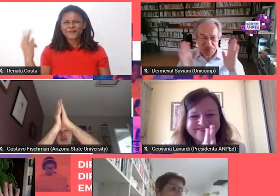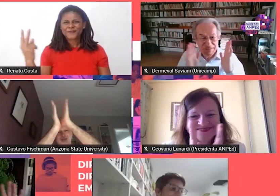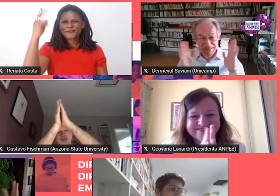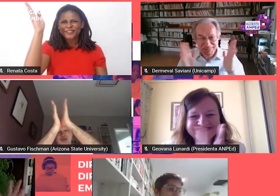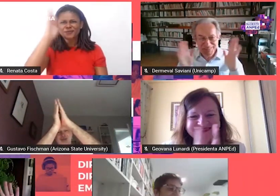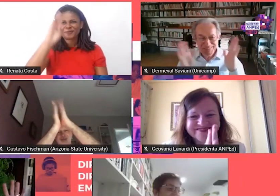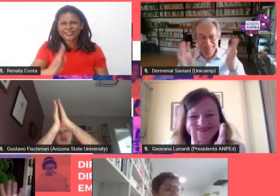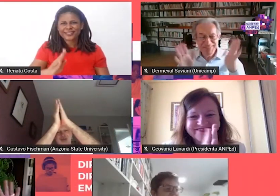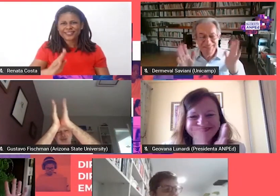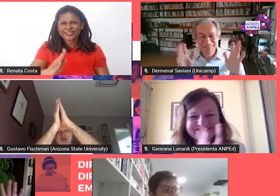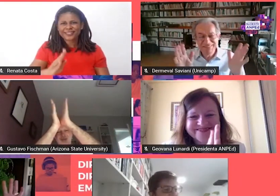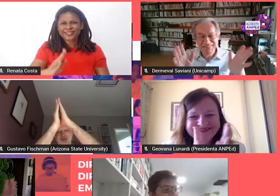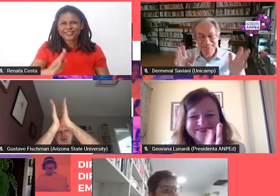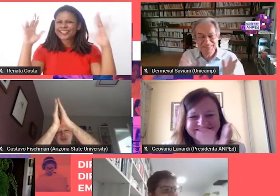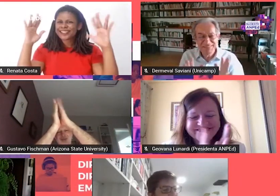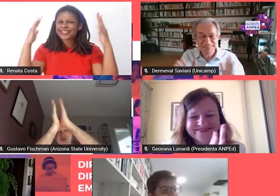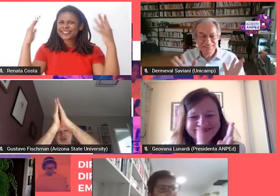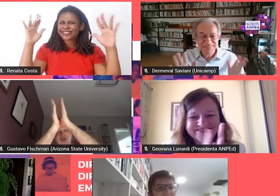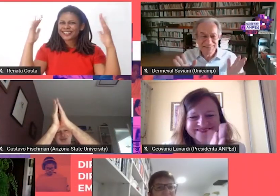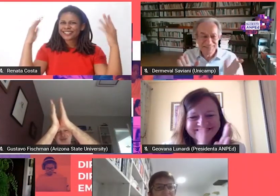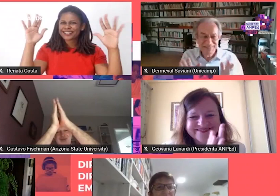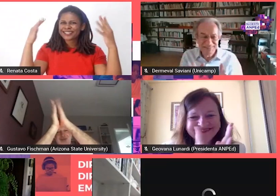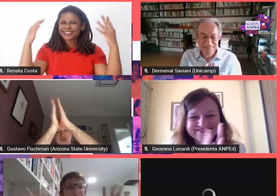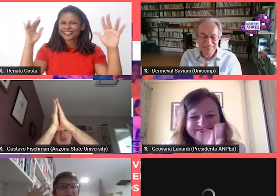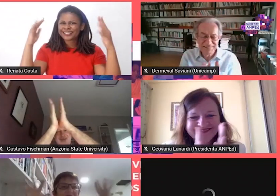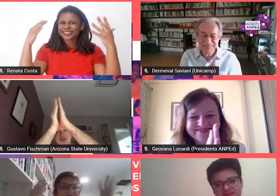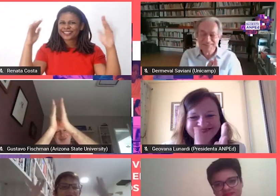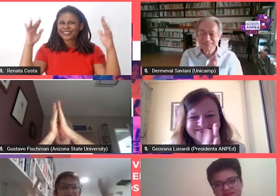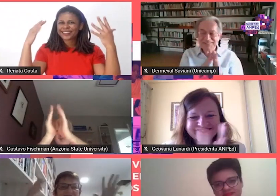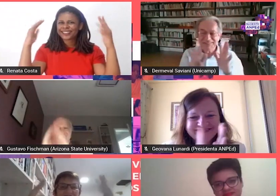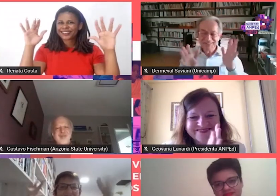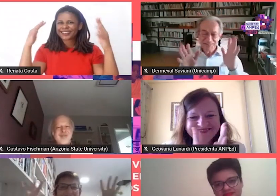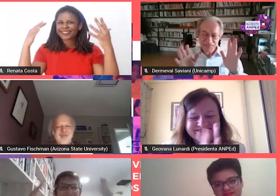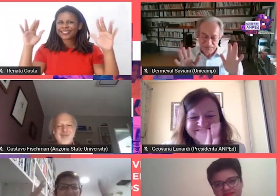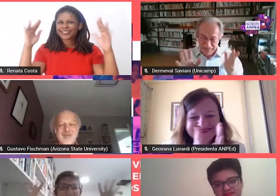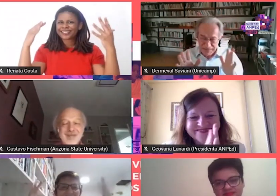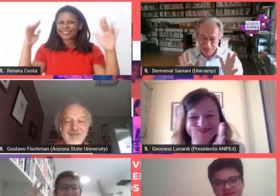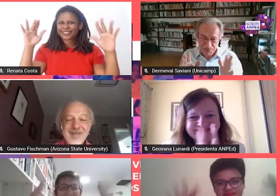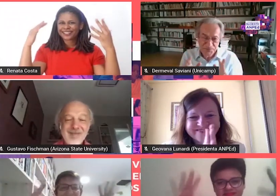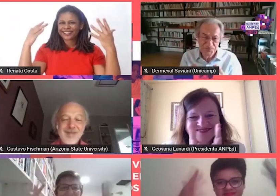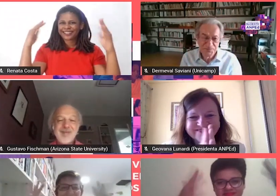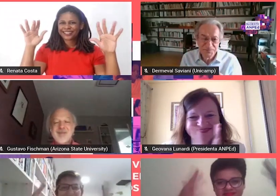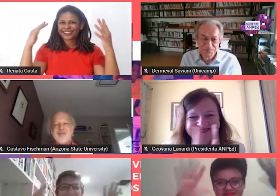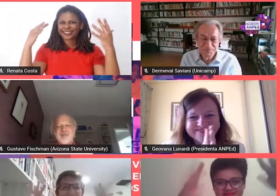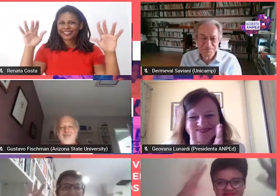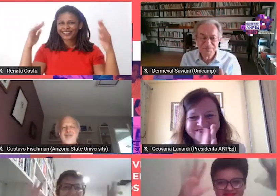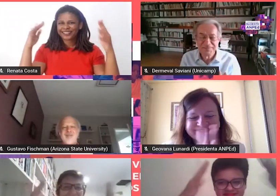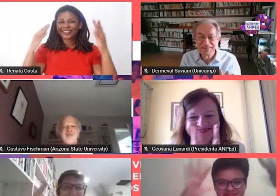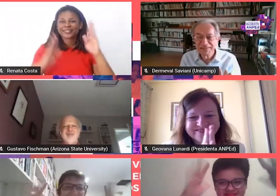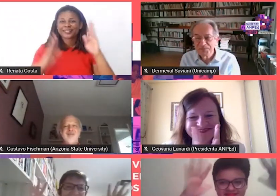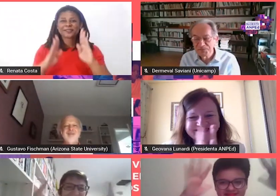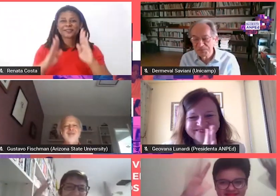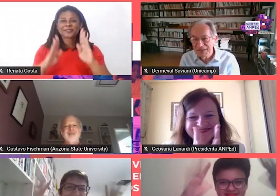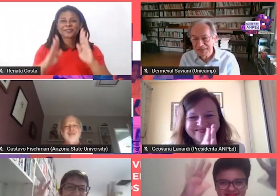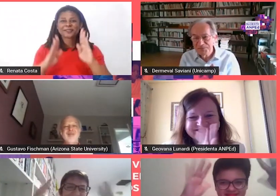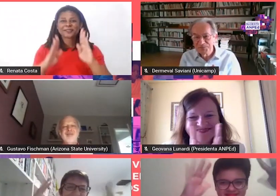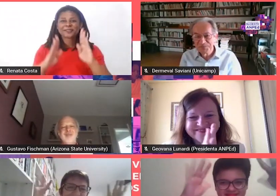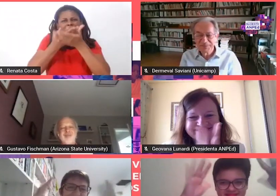esse tempo que é um tempo que exige da gente muita celebração também